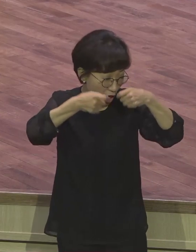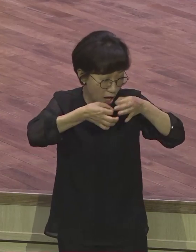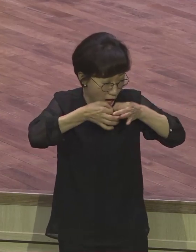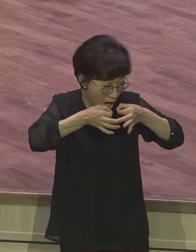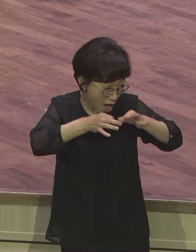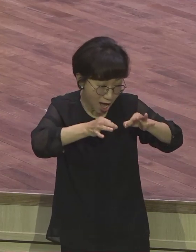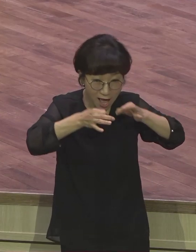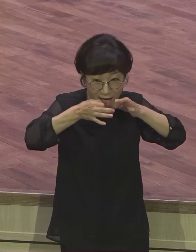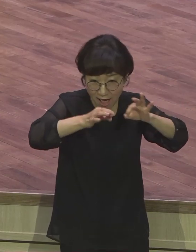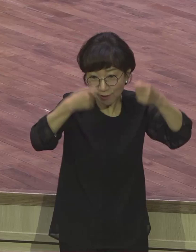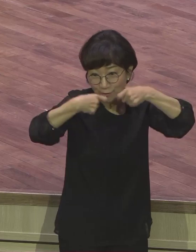와악 하고 옵니다.